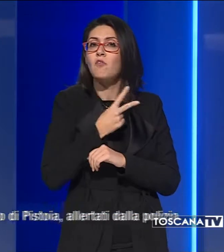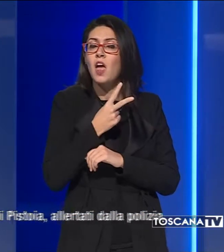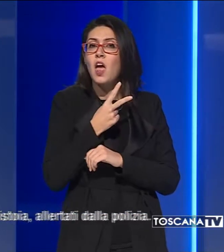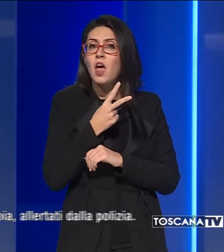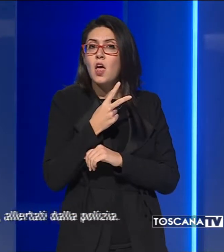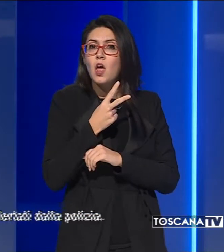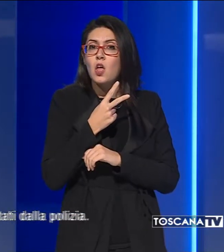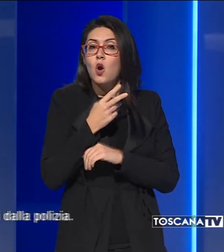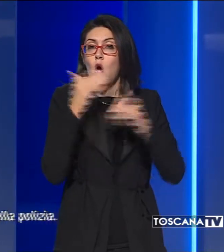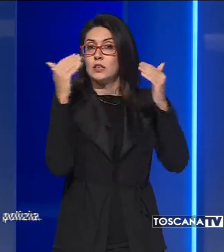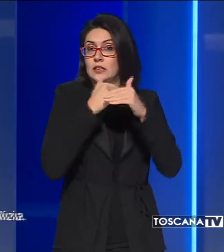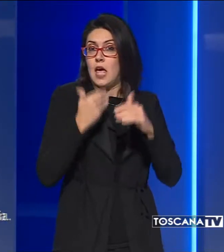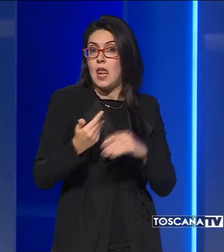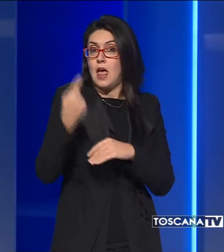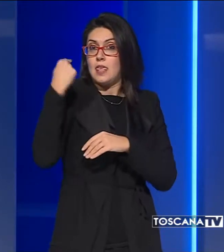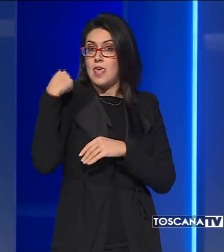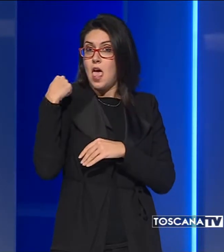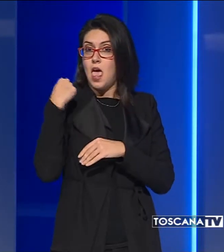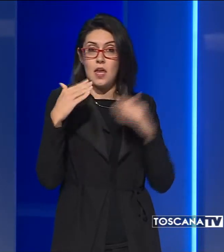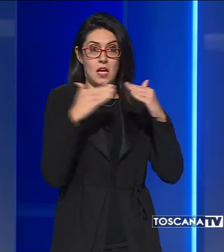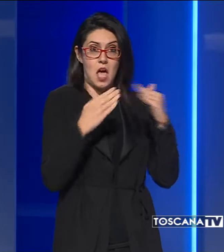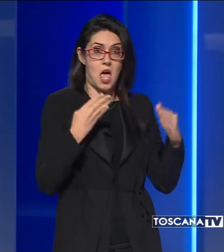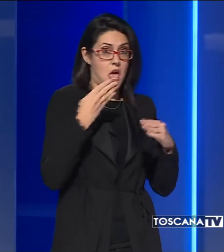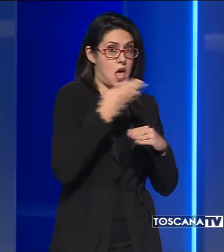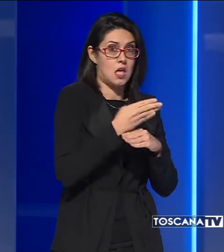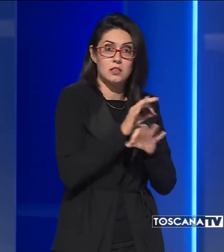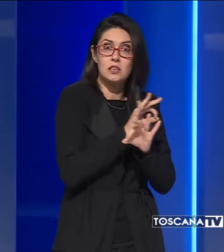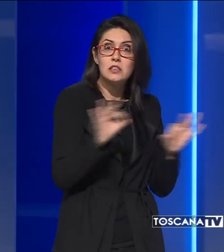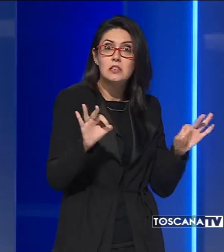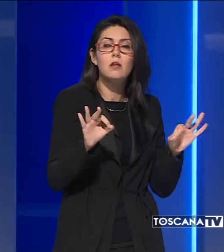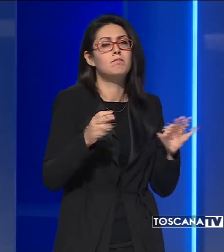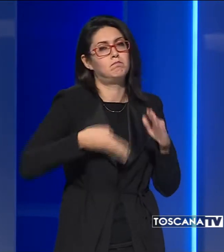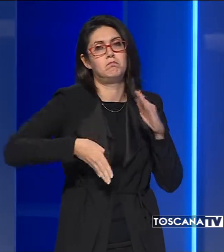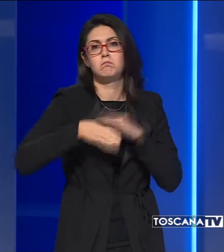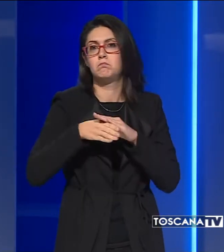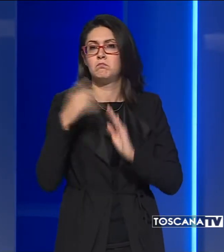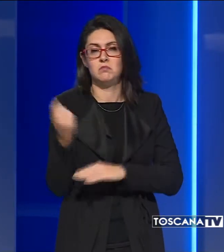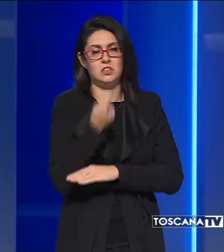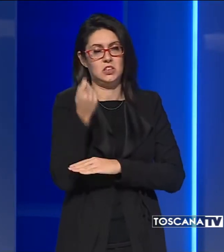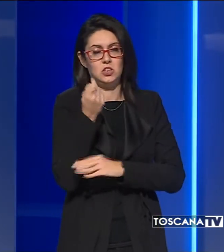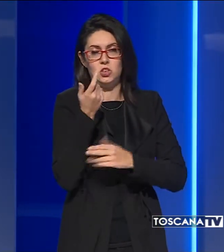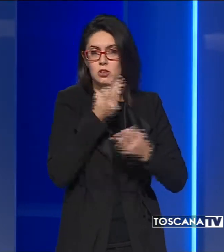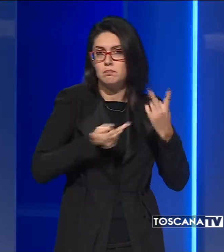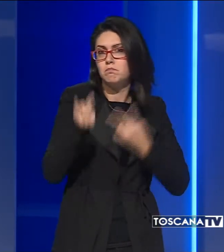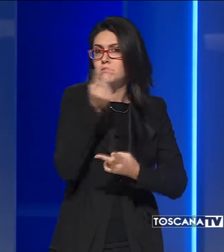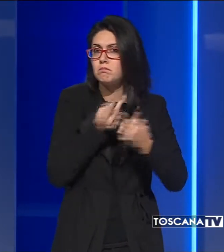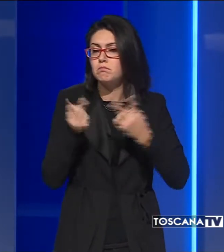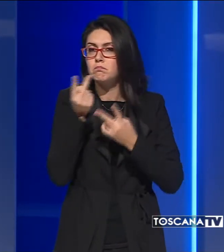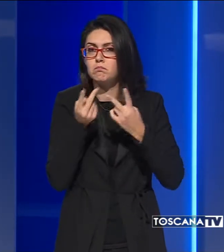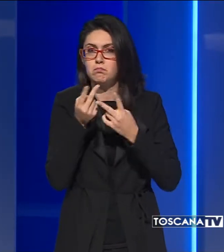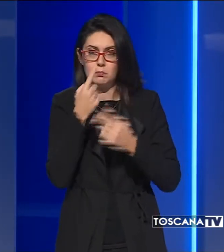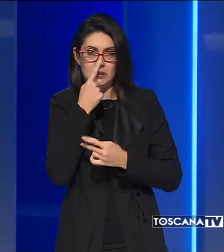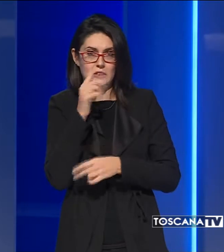casa nella serata di ieri erano partite le ricerche dei vigili del fuoco del comando di Pistoia,